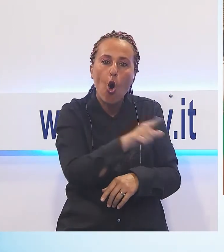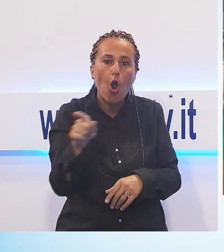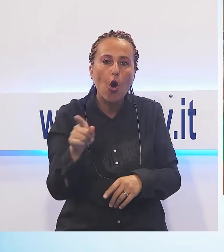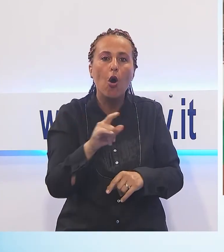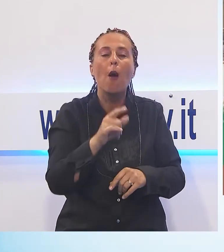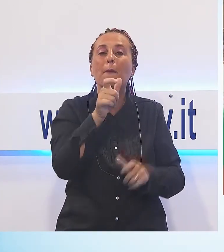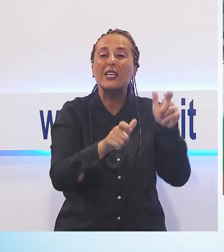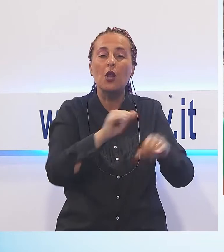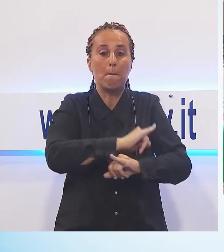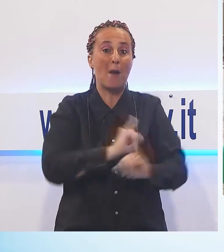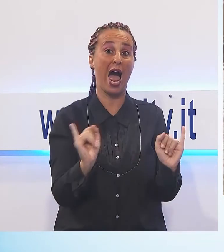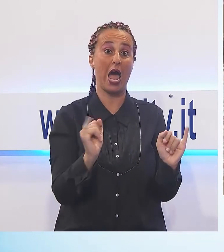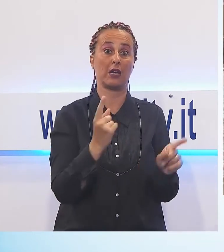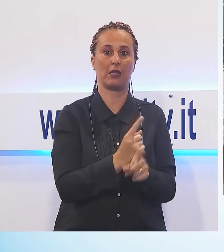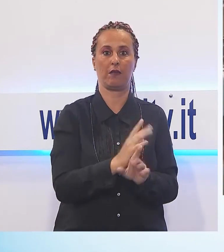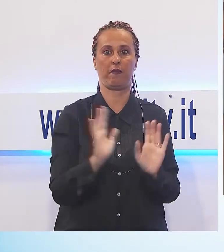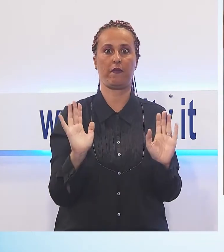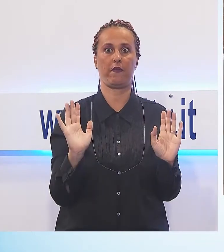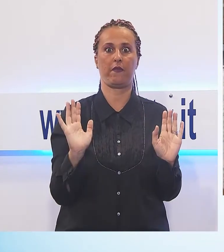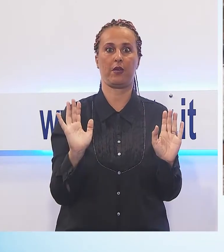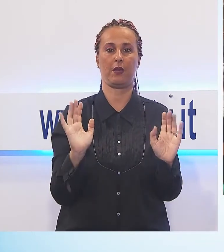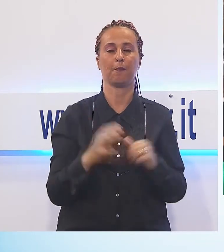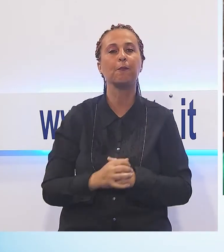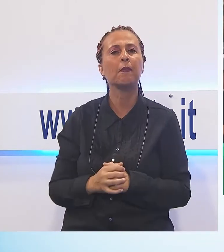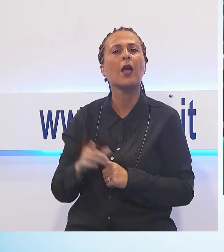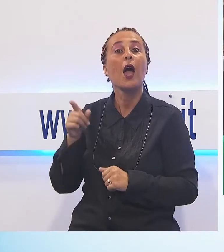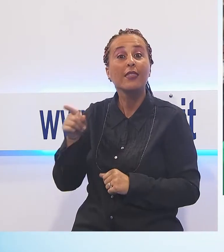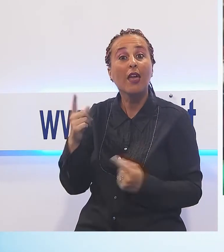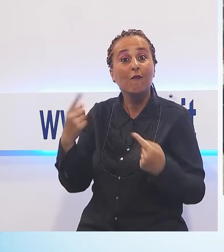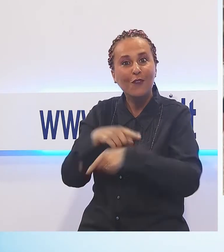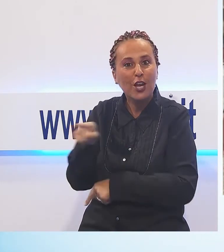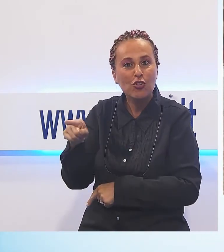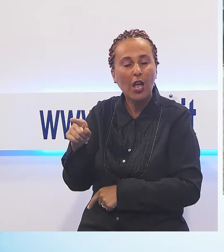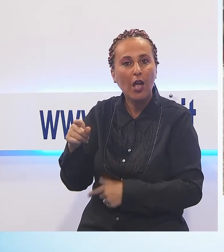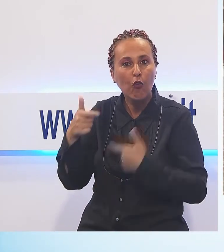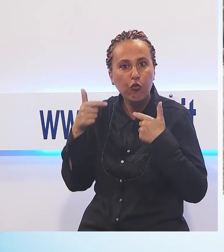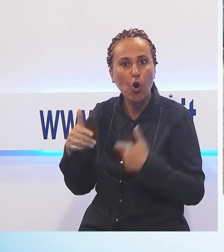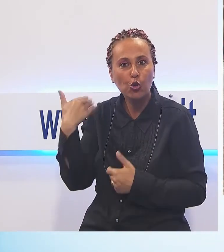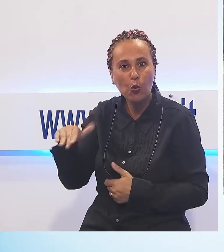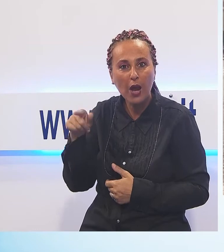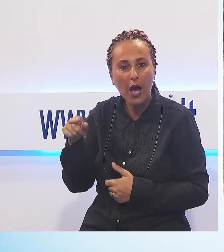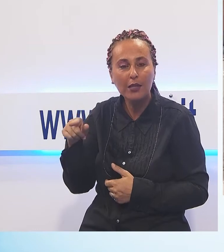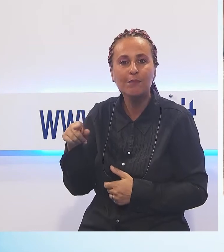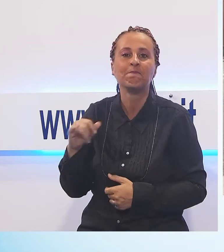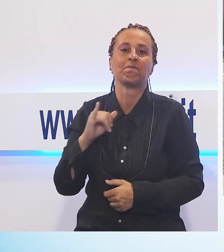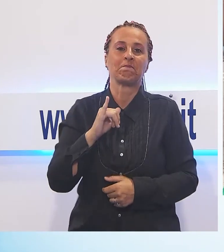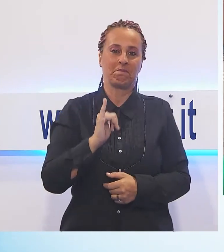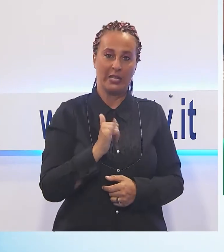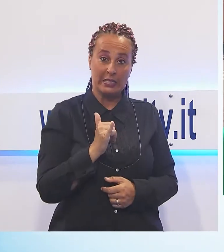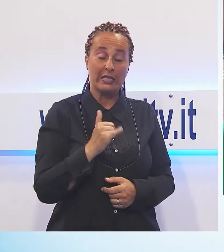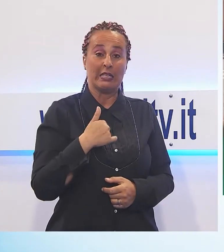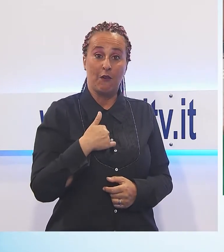tu invece che è successo? Tu sei stata una delle più fortunate, eh? Oggi avuto la fortuna di stare